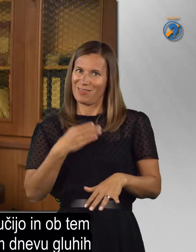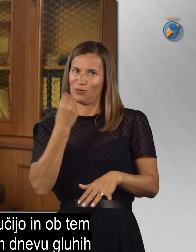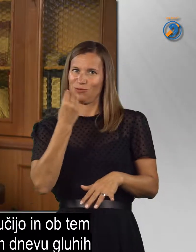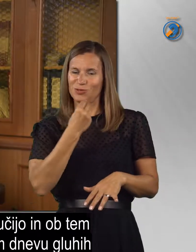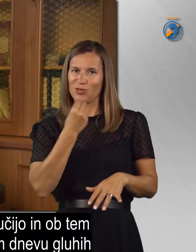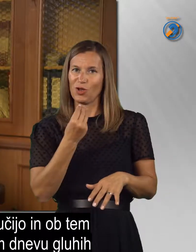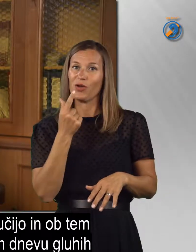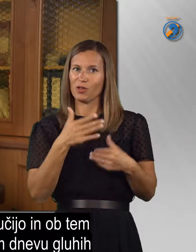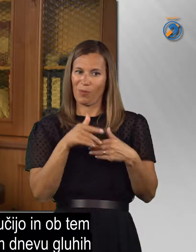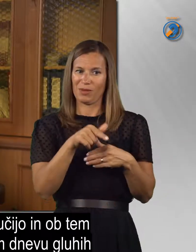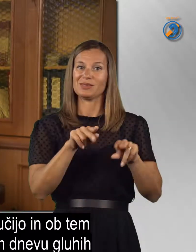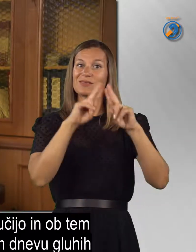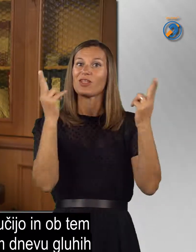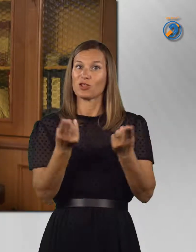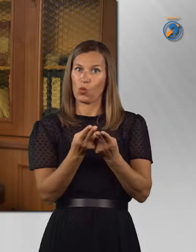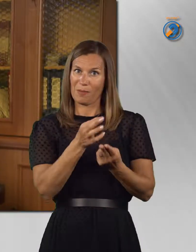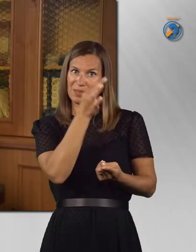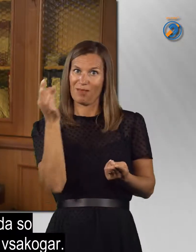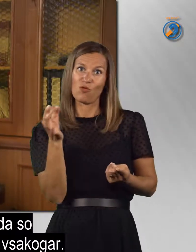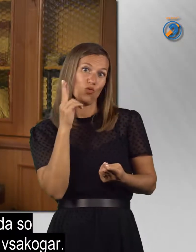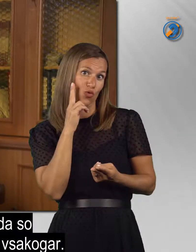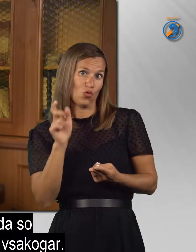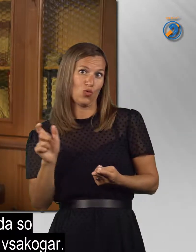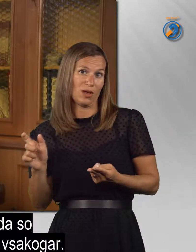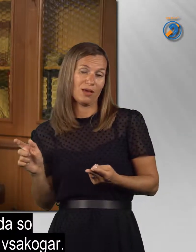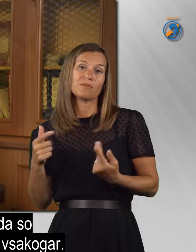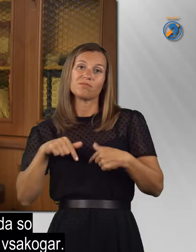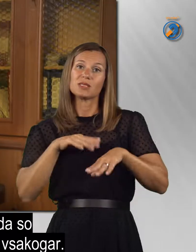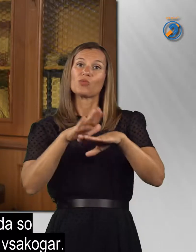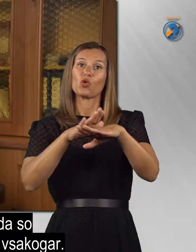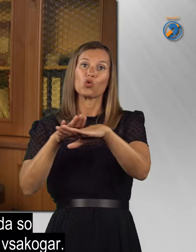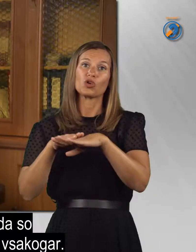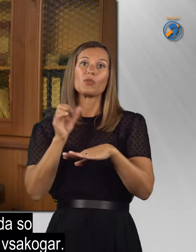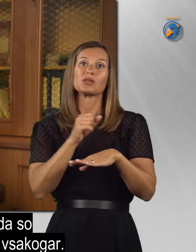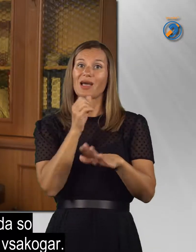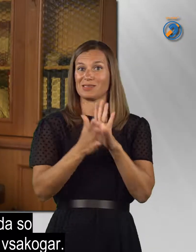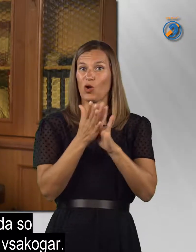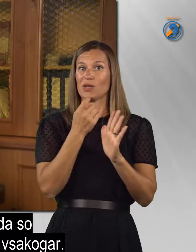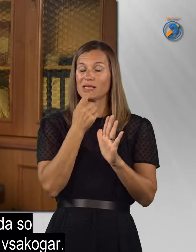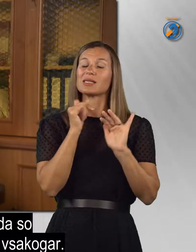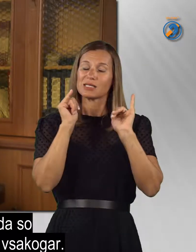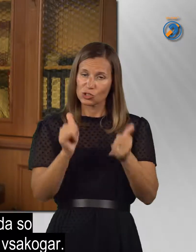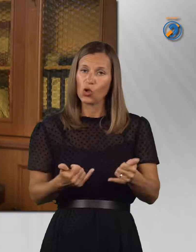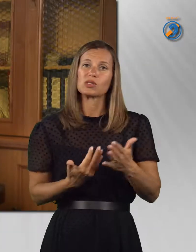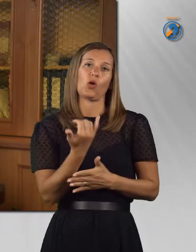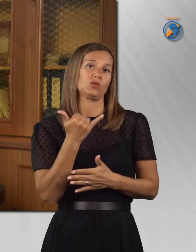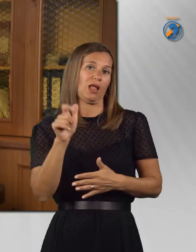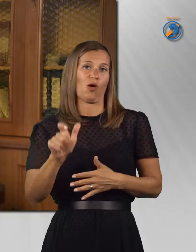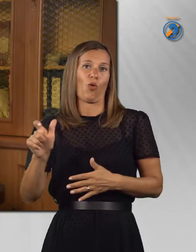ob te primeru, ob svetovnem nevu gluhih, sporočamo, da znakovni jeziki so za vsakoga.